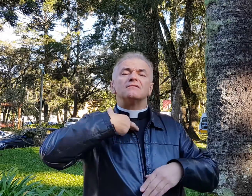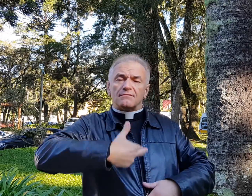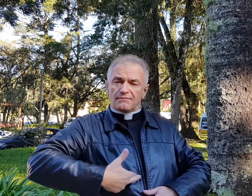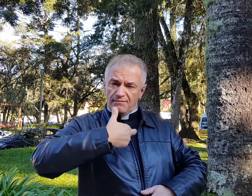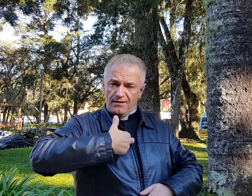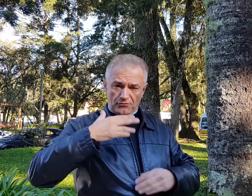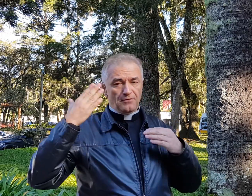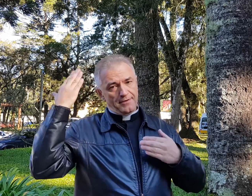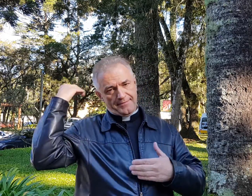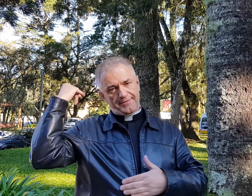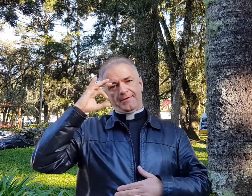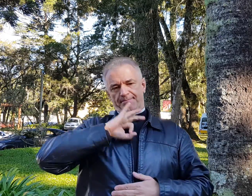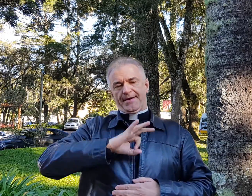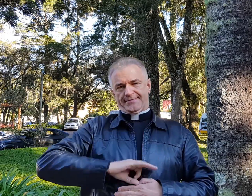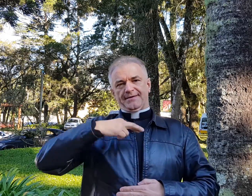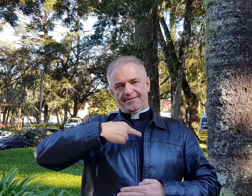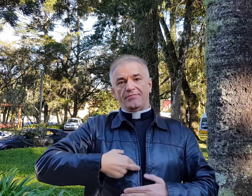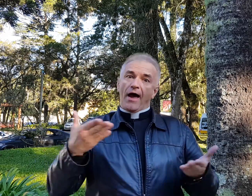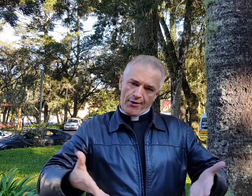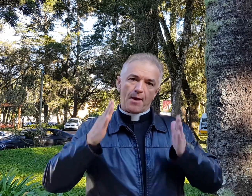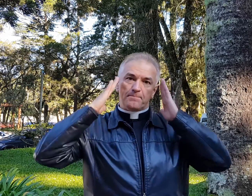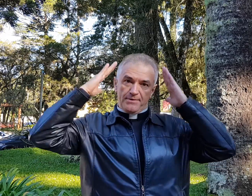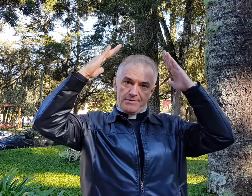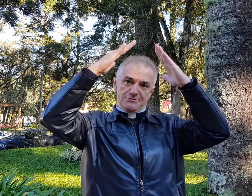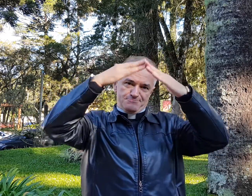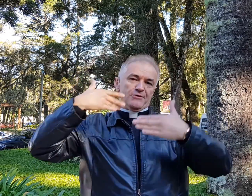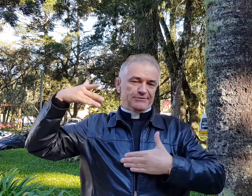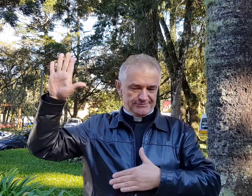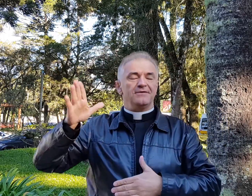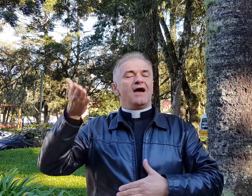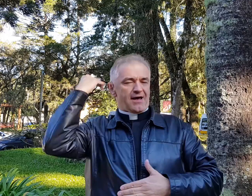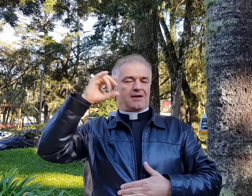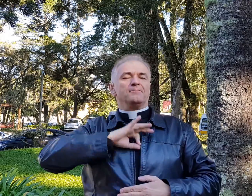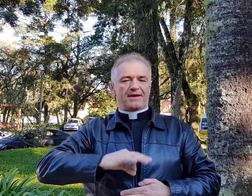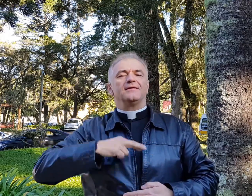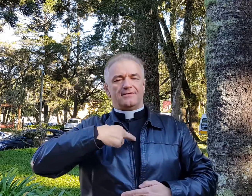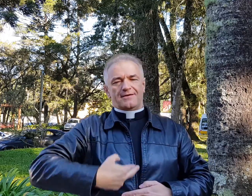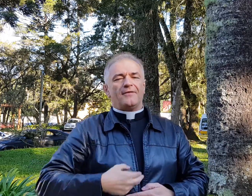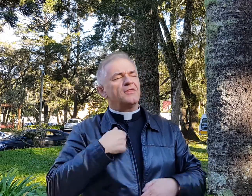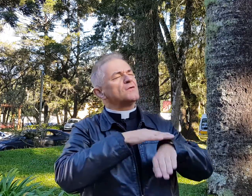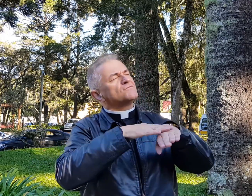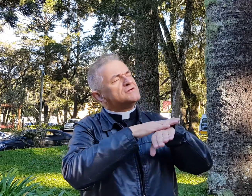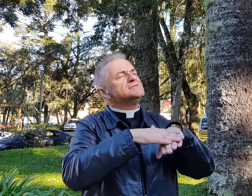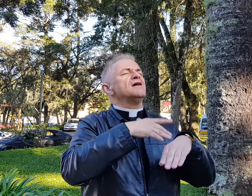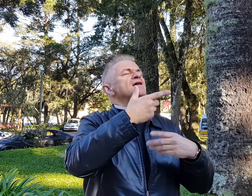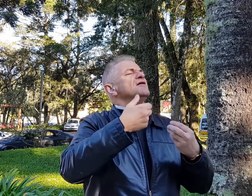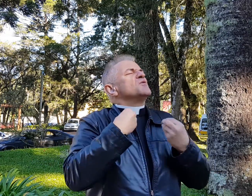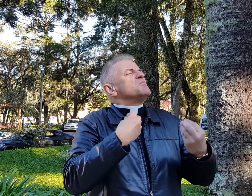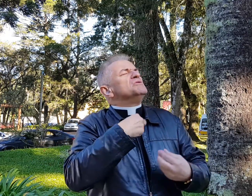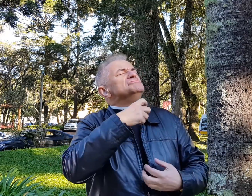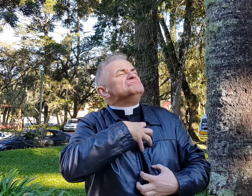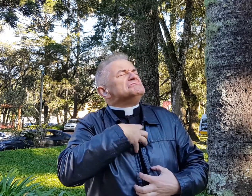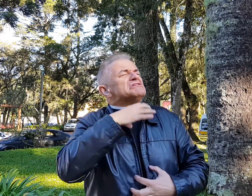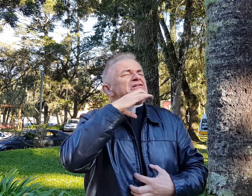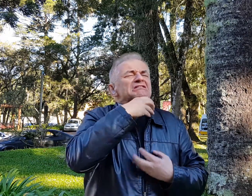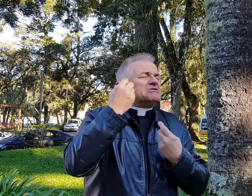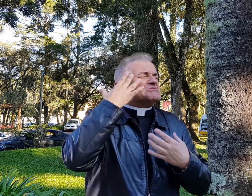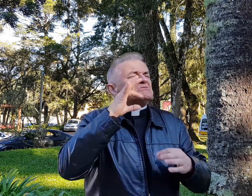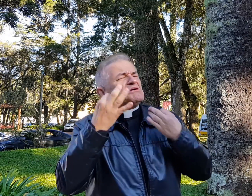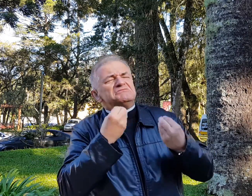E eu, né, na época, daí, eu sentindo tudo isso, um pouco de confusão, eu fui conversar com o Padre Ricardo, que hoje é Bispo